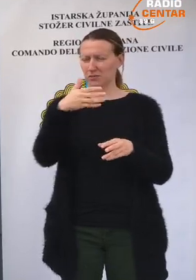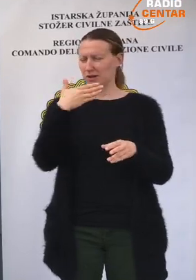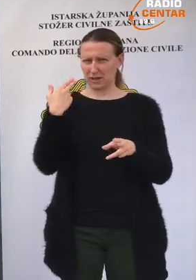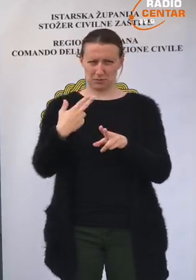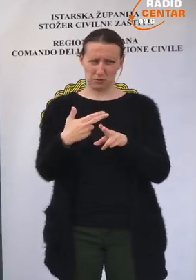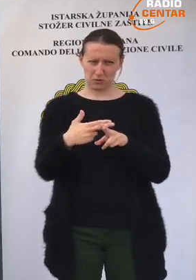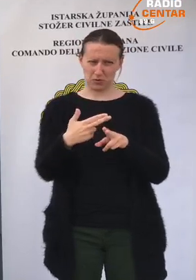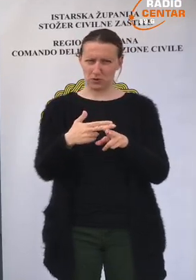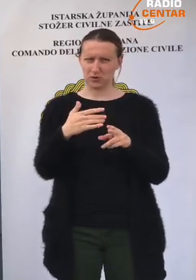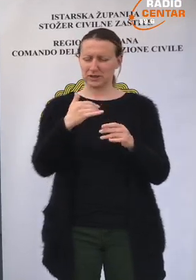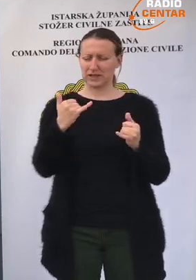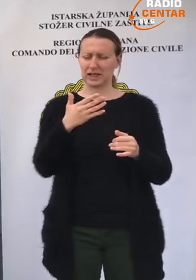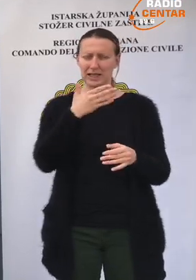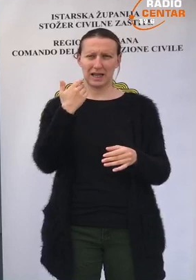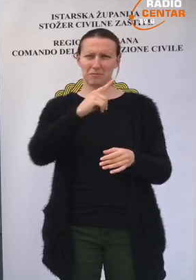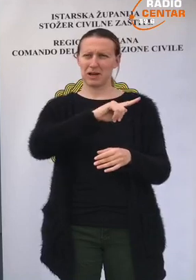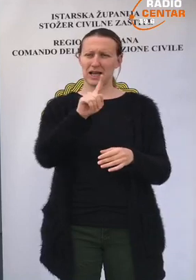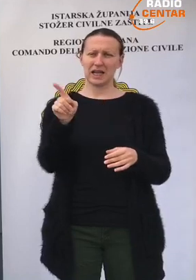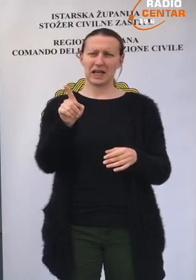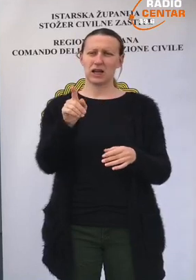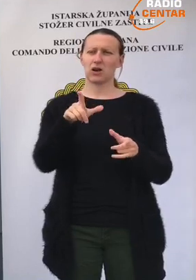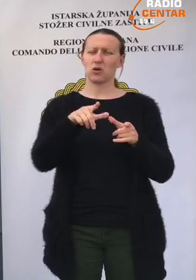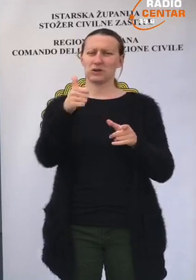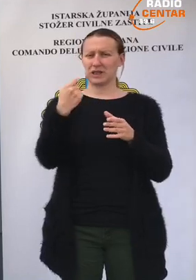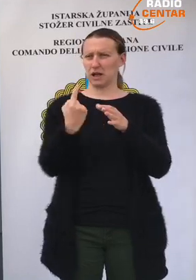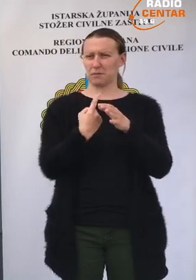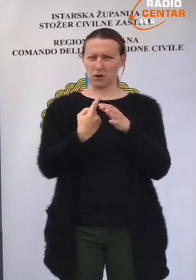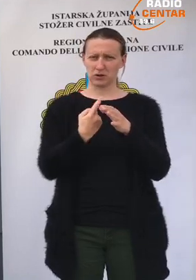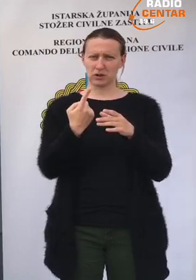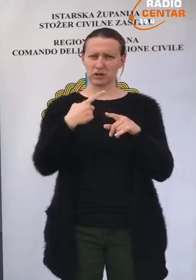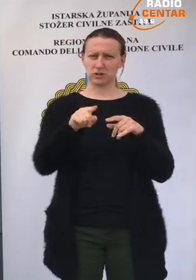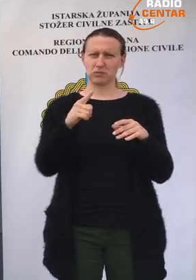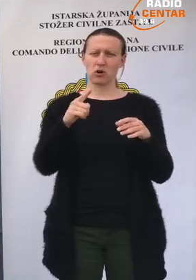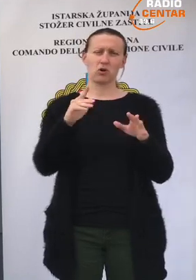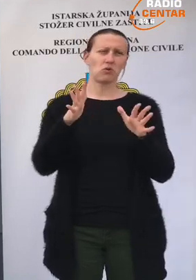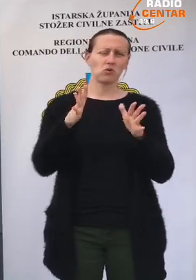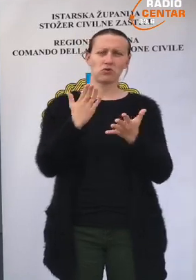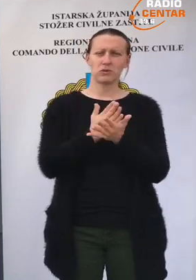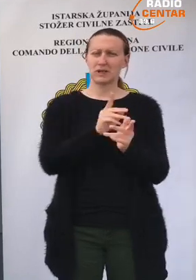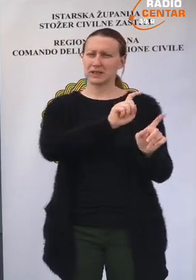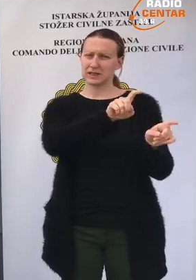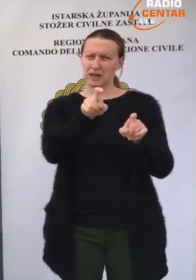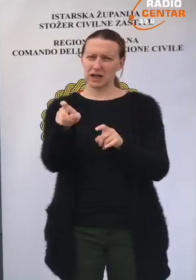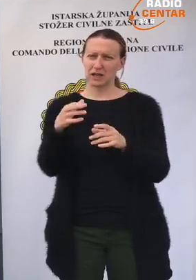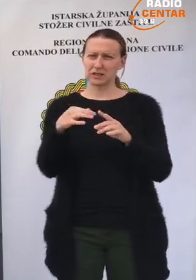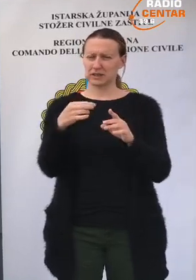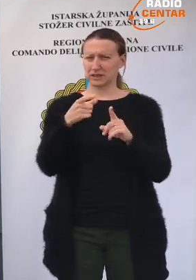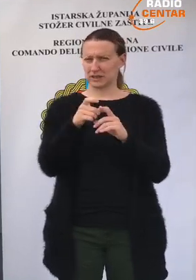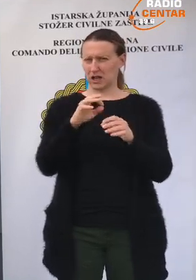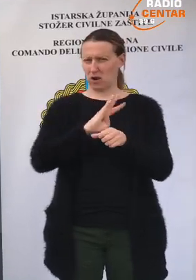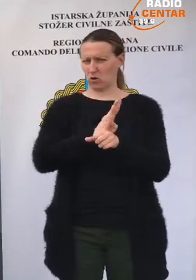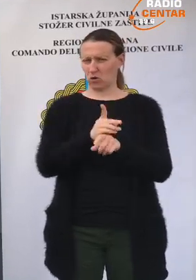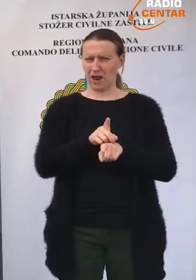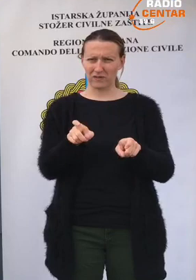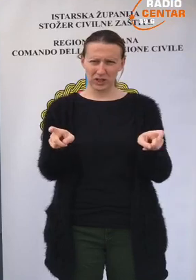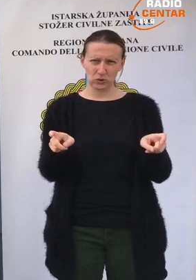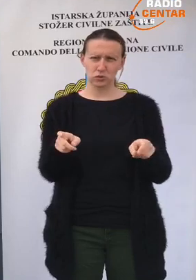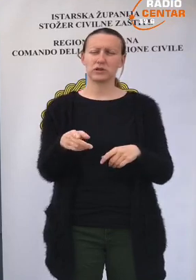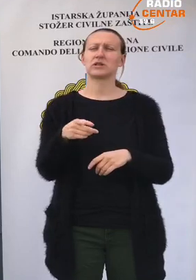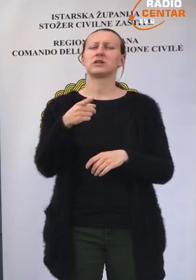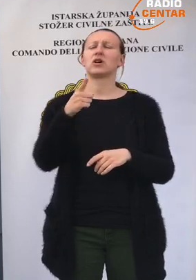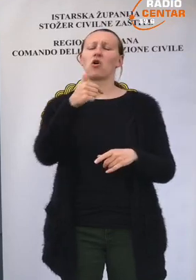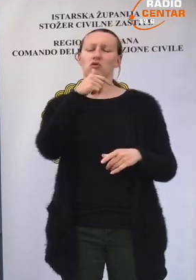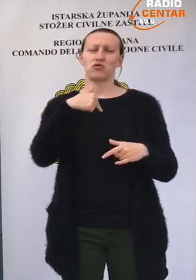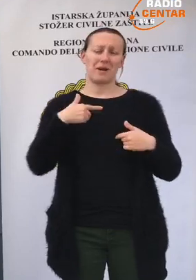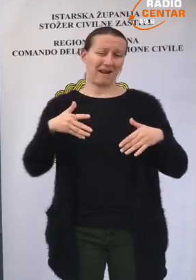radnicima, nemamo trenutno niti nikoga u samoj izolaciji zbog potencijalnog kontakta sa COVID-om i ono